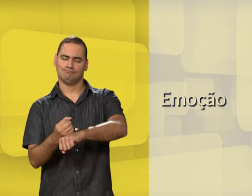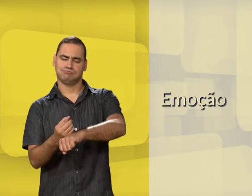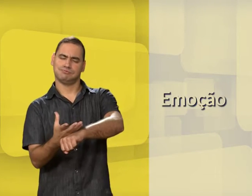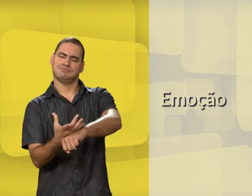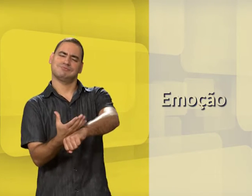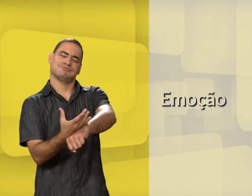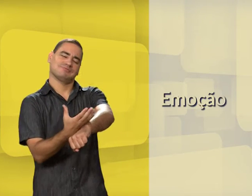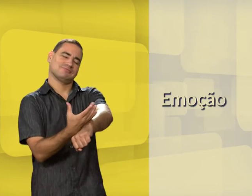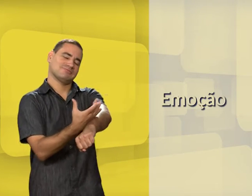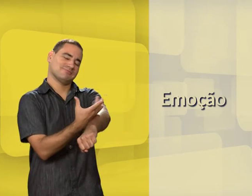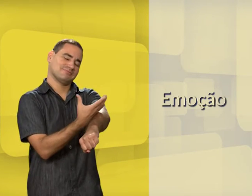Emoção.